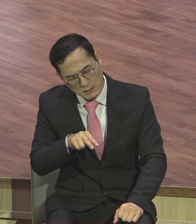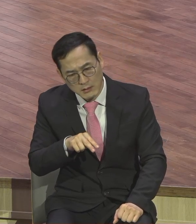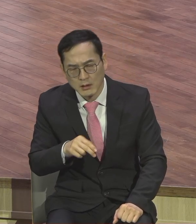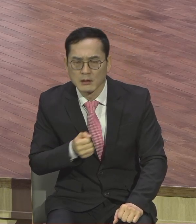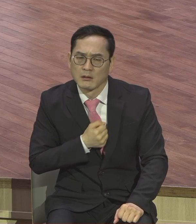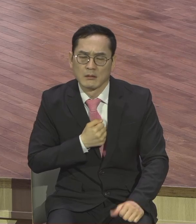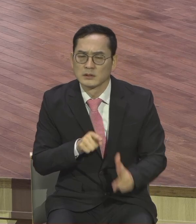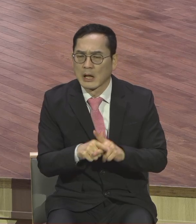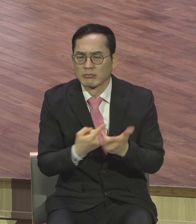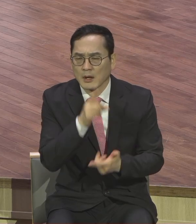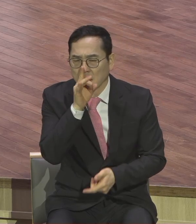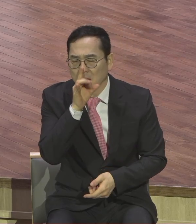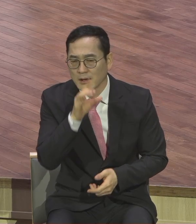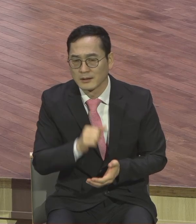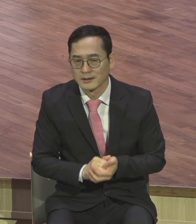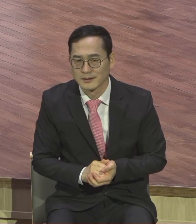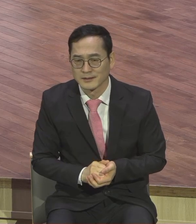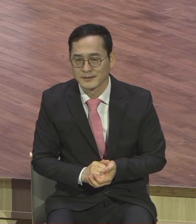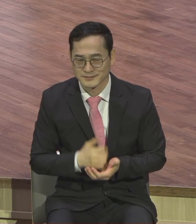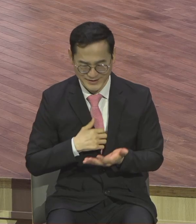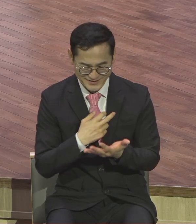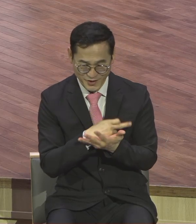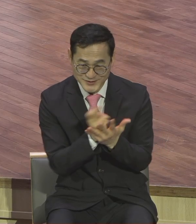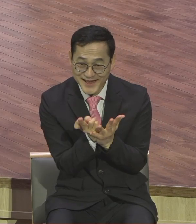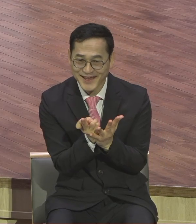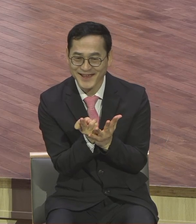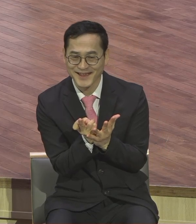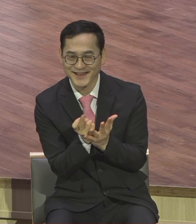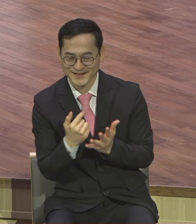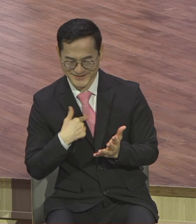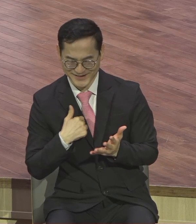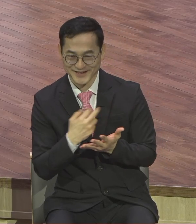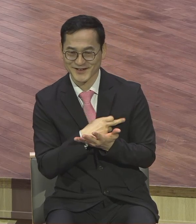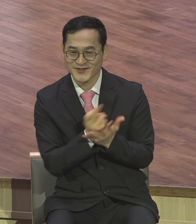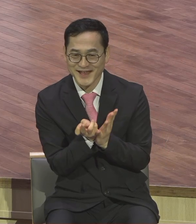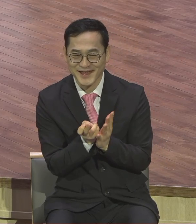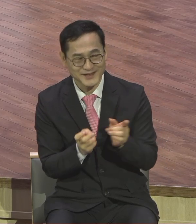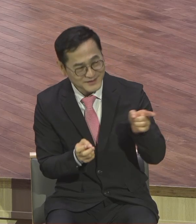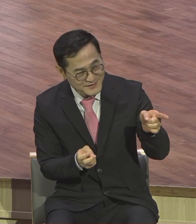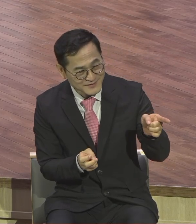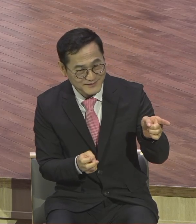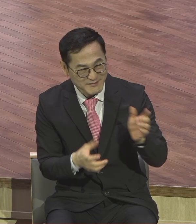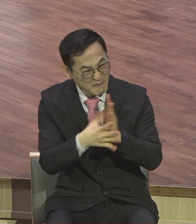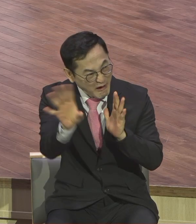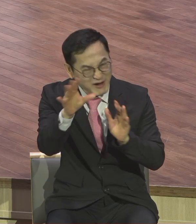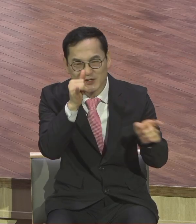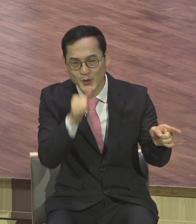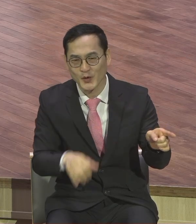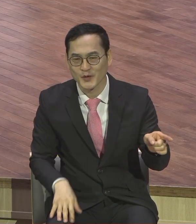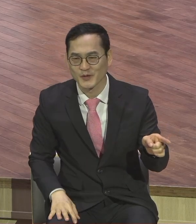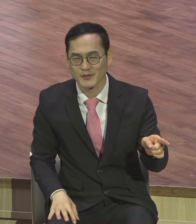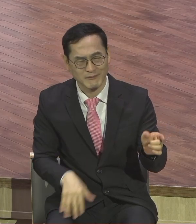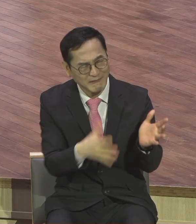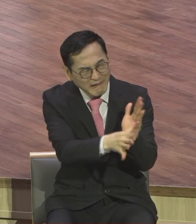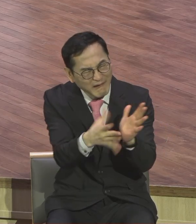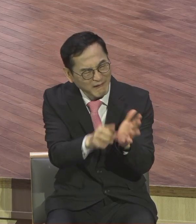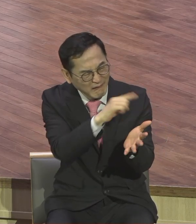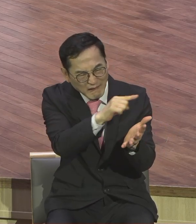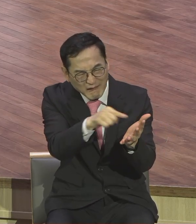우리 형제 중에도 꼴통들 있었어요. 그런데 하나님의 은혜로 저는 한 번도 부모의 마음을 아프게 한 적이 없어요.